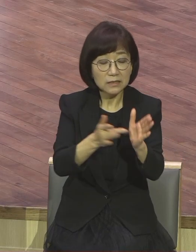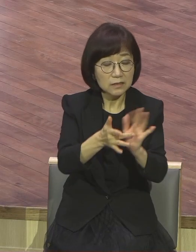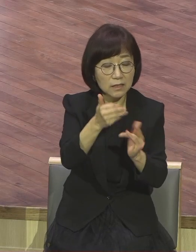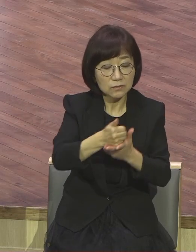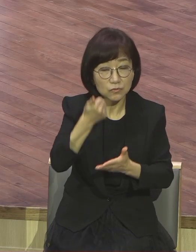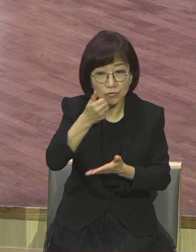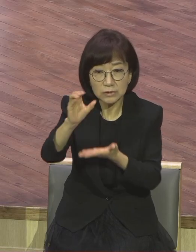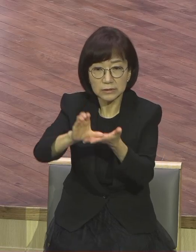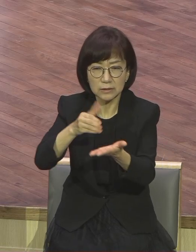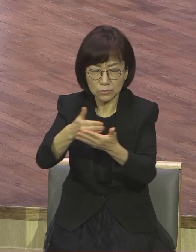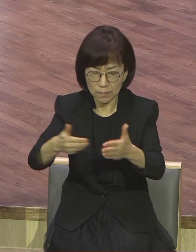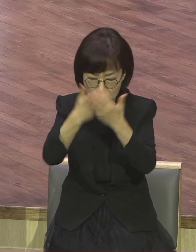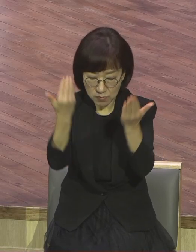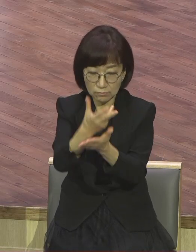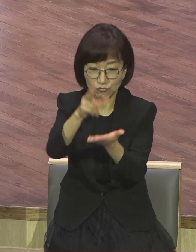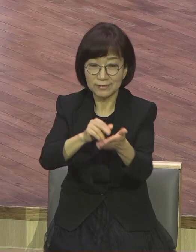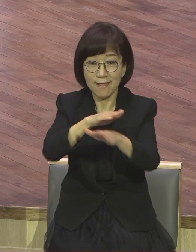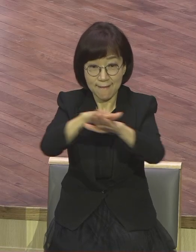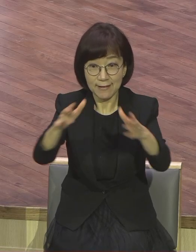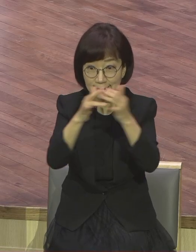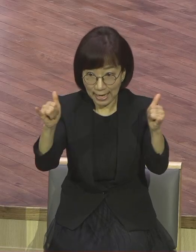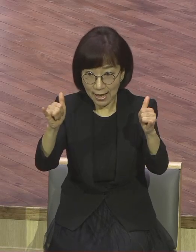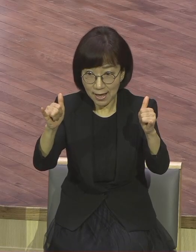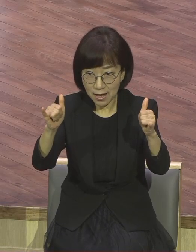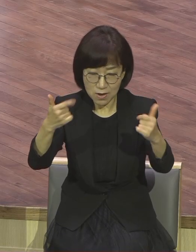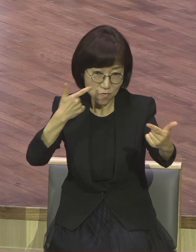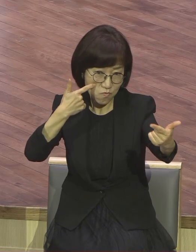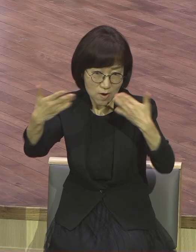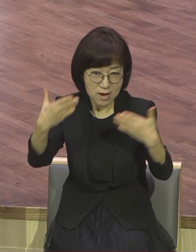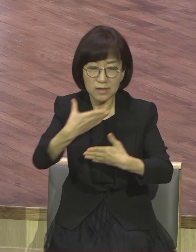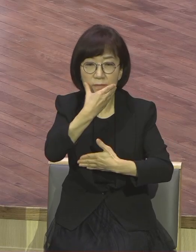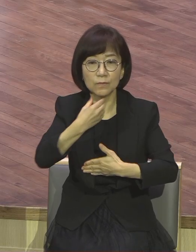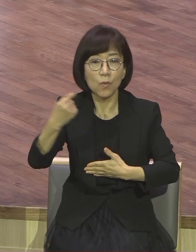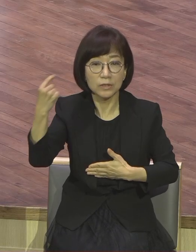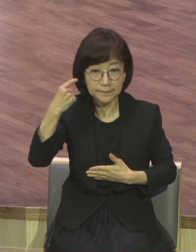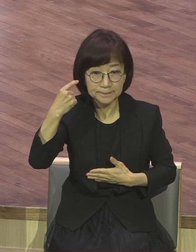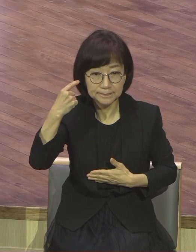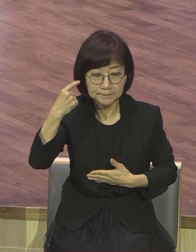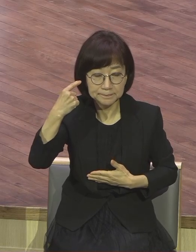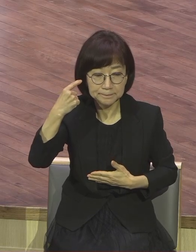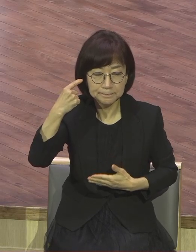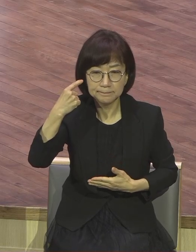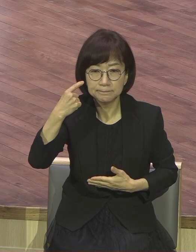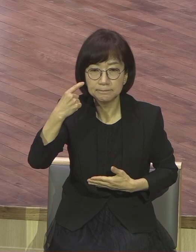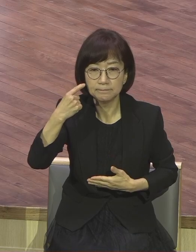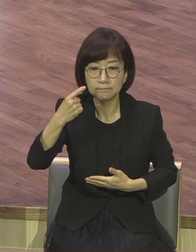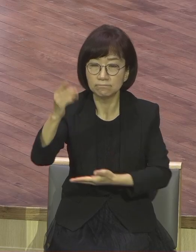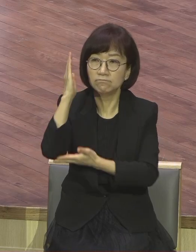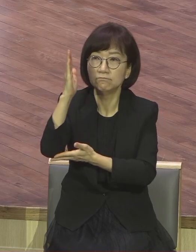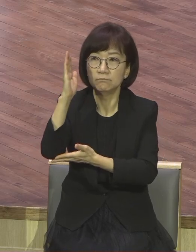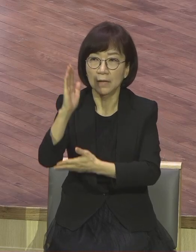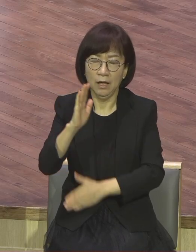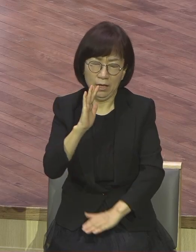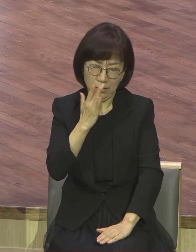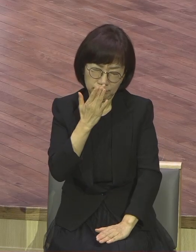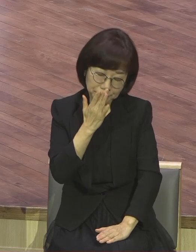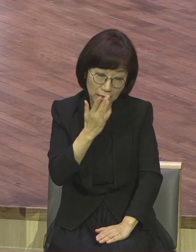모둠의 결자 되신다는 원색적 복음 메시지 못 알아듣습니다. 듣기 싫어합니다.